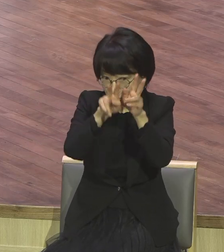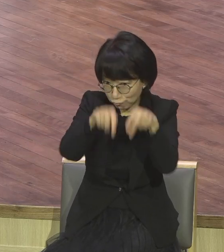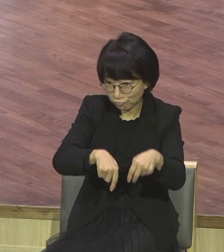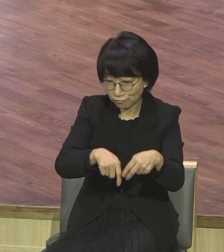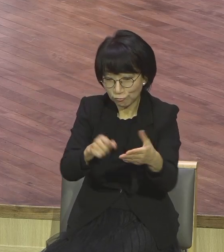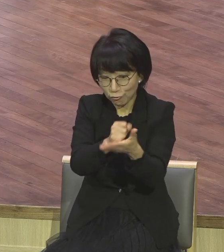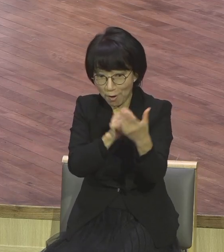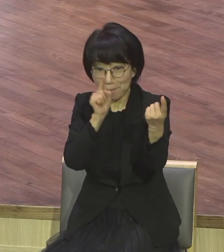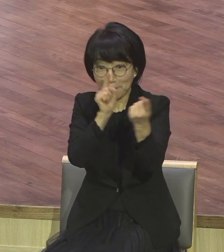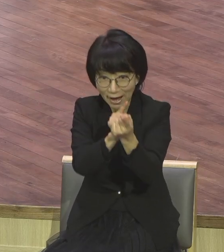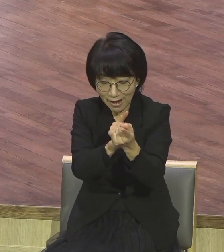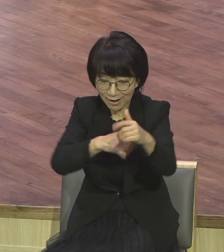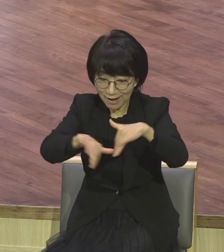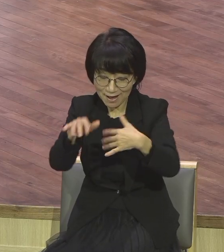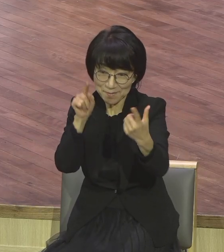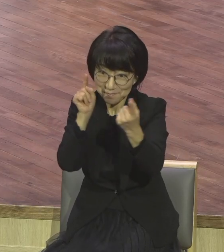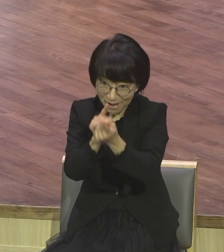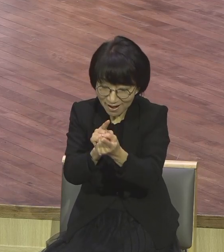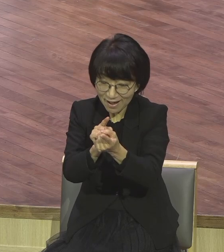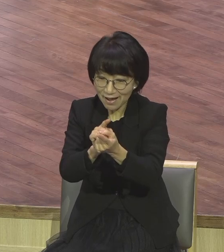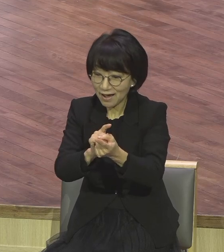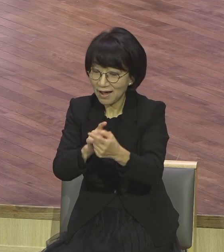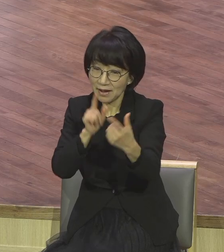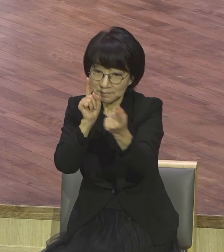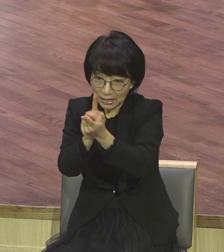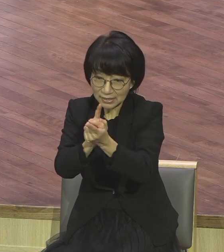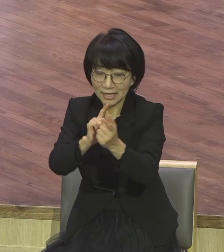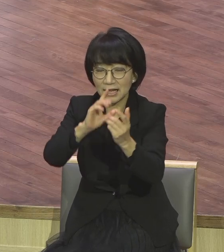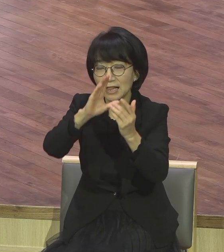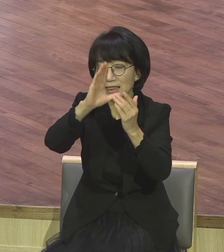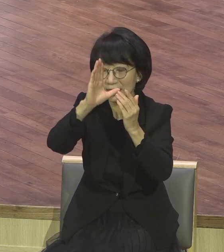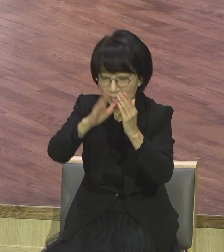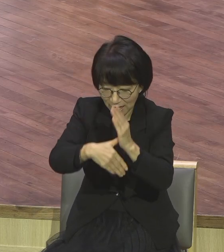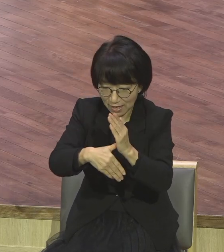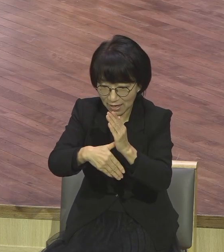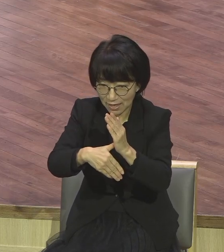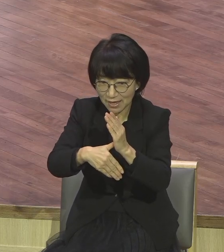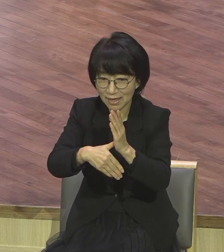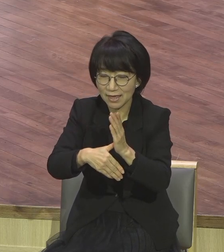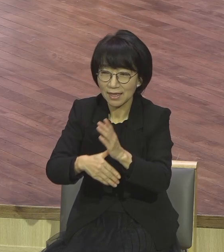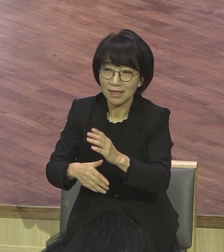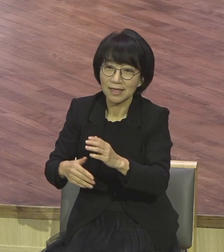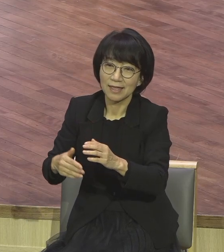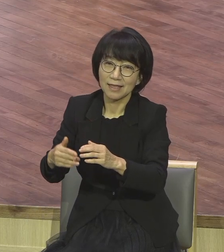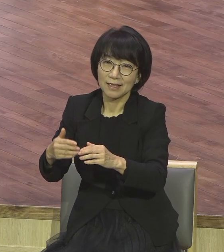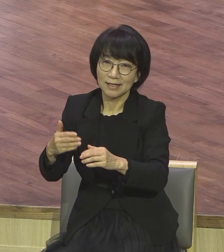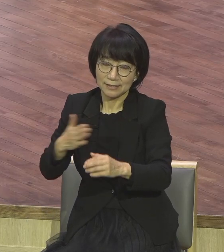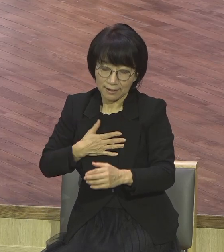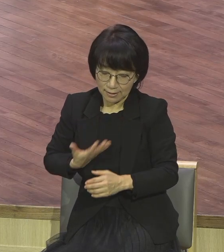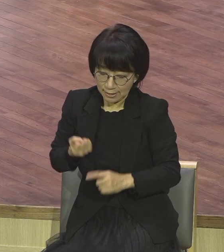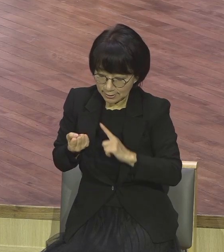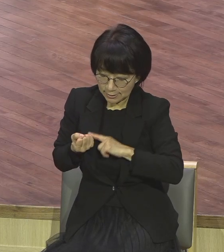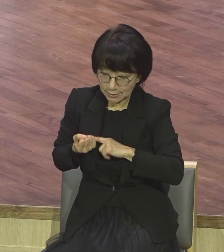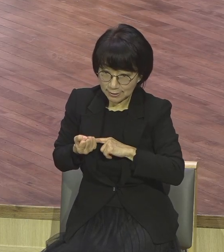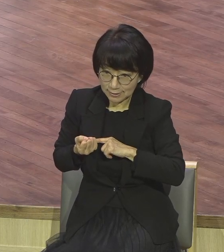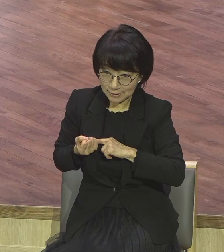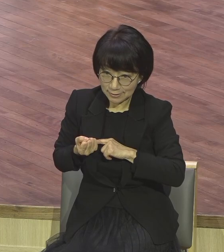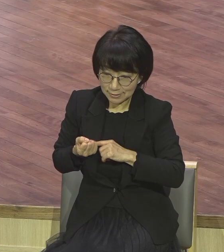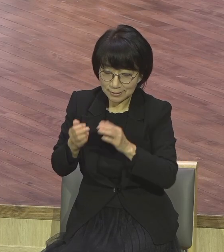오래전에 만났던 처음 만났던 만나는 순간에 내게 있는 것으로 내게 주노니 나사린 예수님 일어나라면 그냥